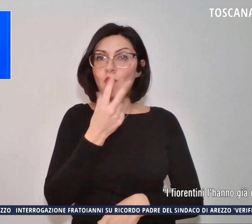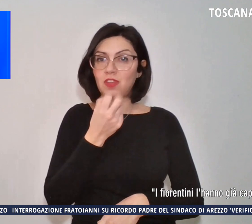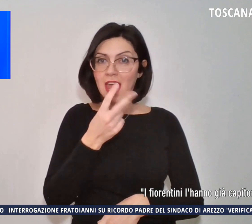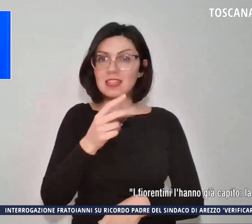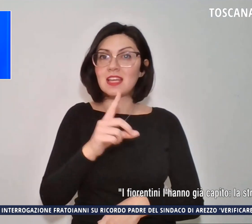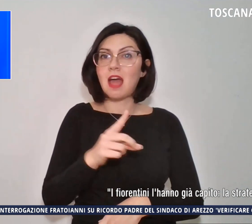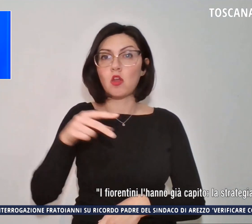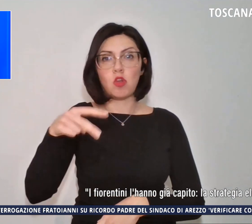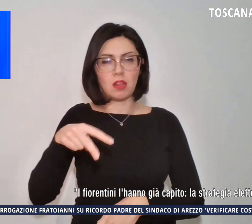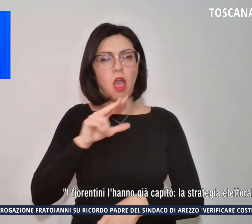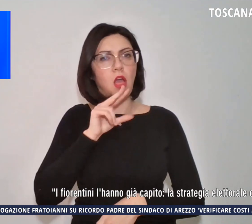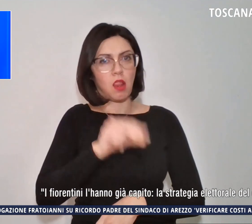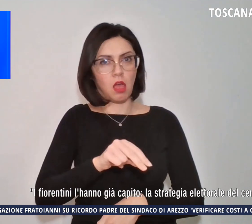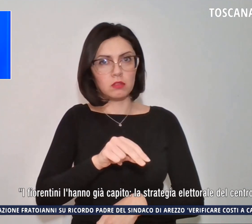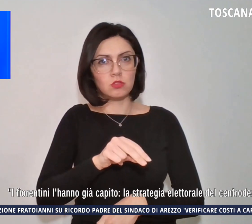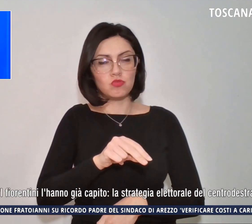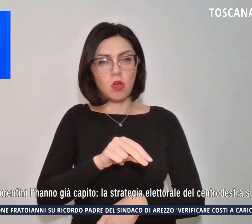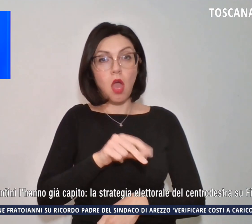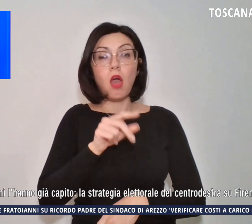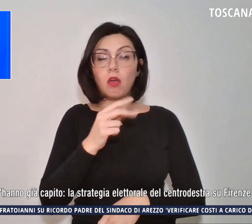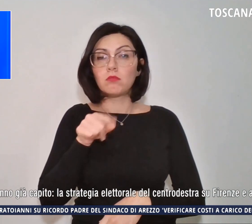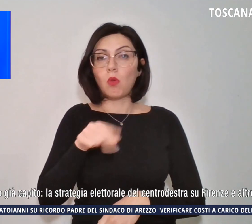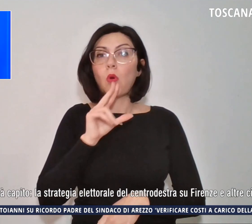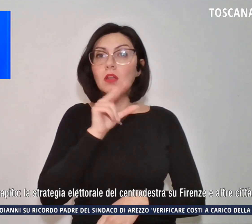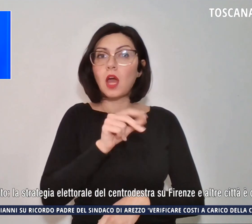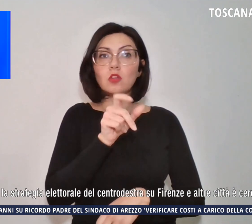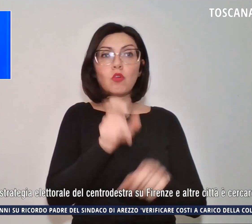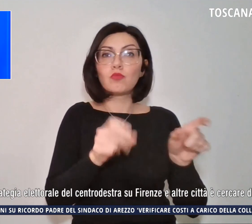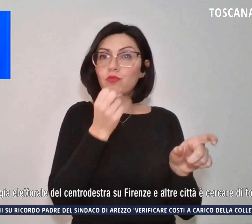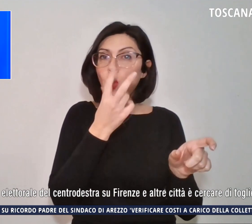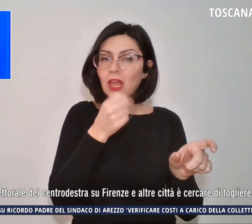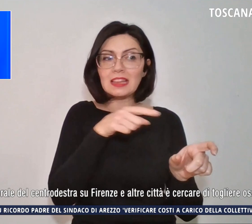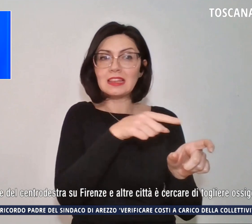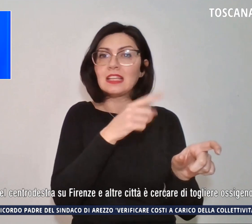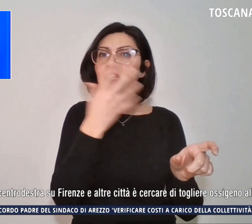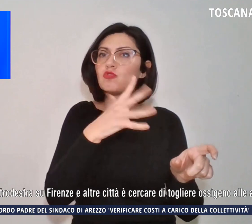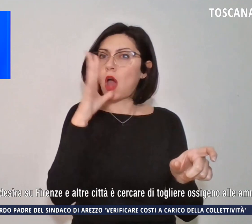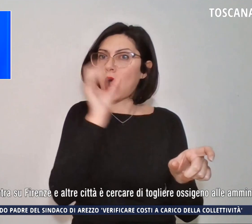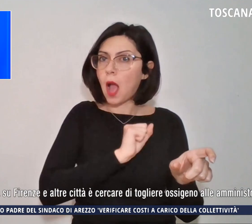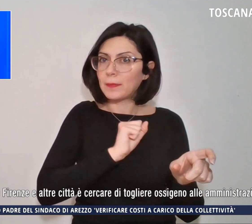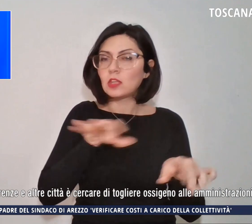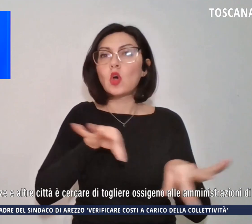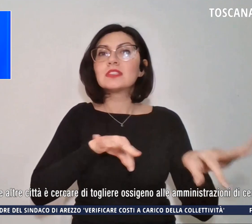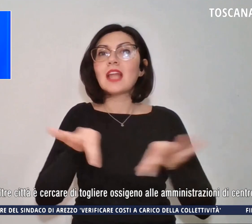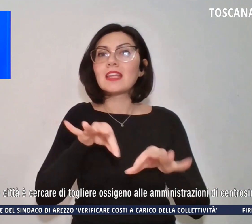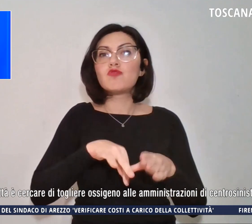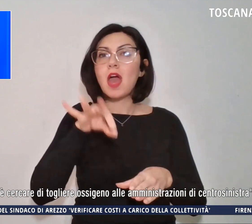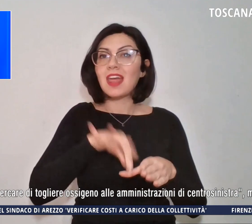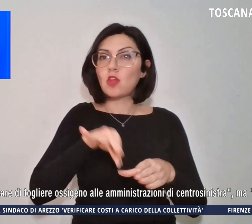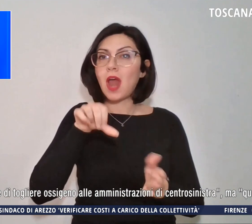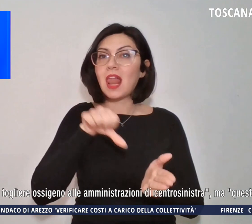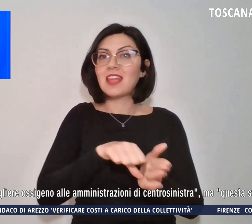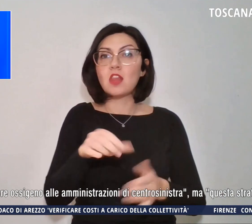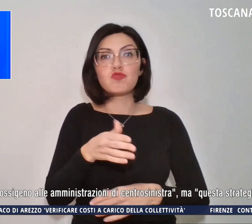Nardella. Dice che i fiorentini l'hanno già capito, la strategia elettorale del centrodestra